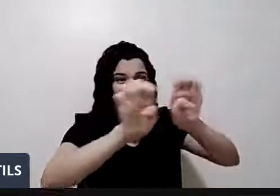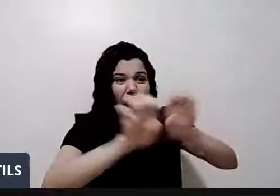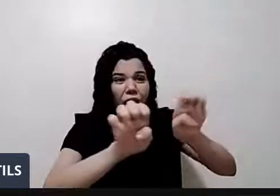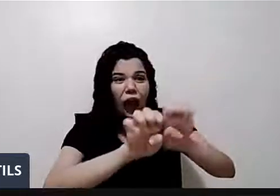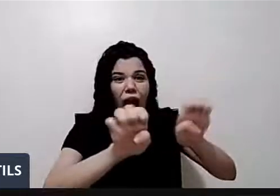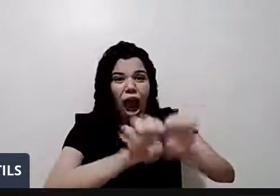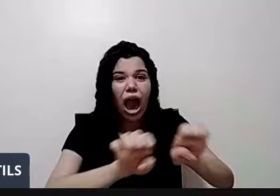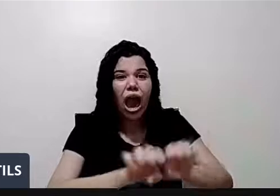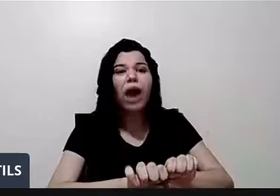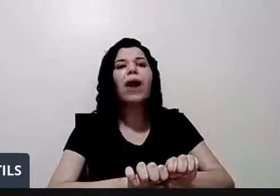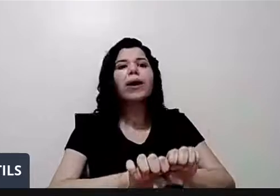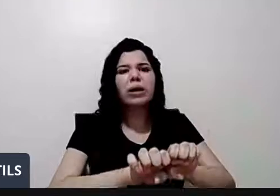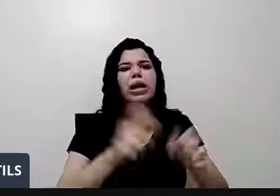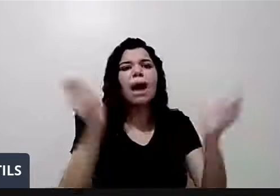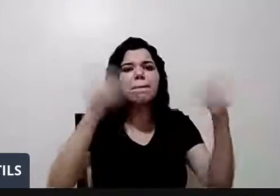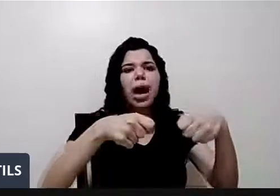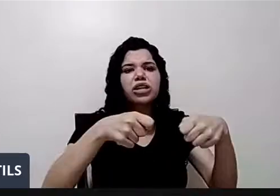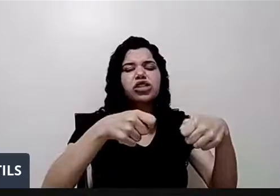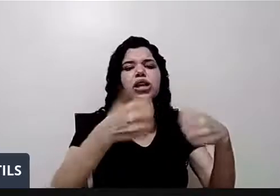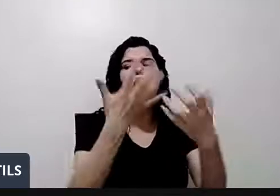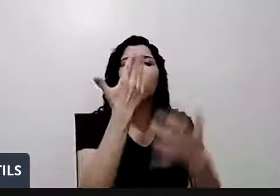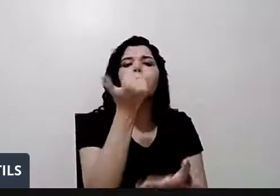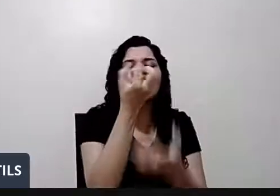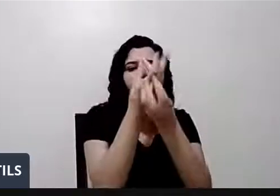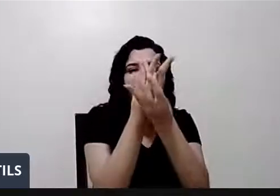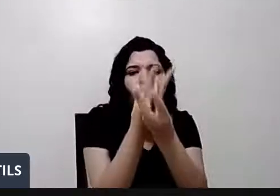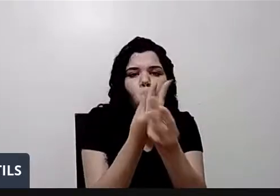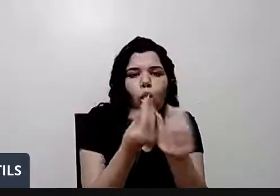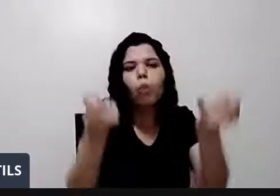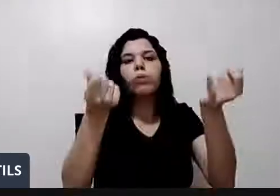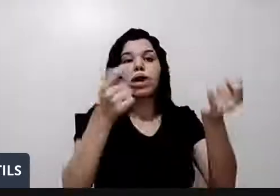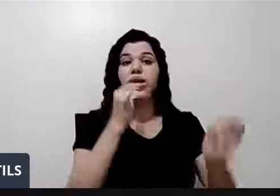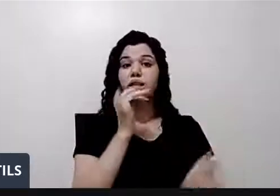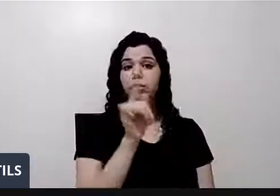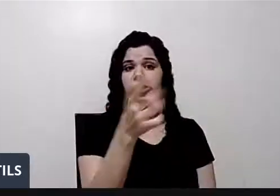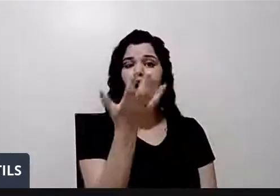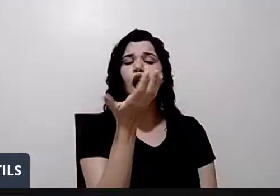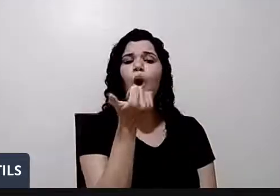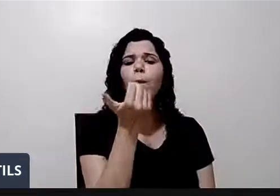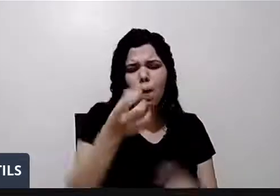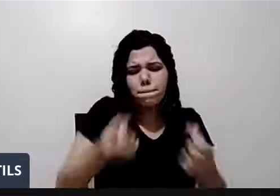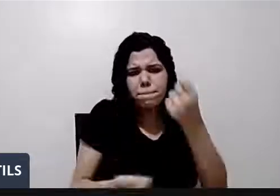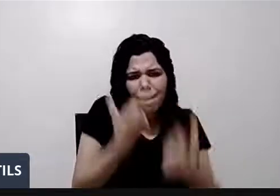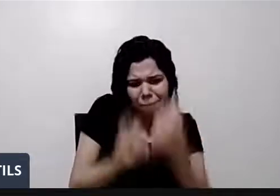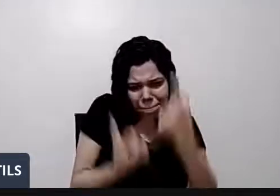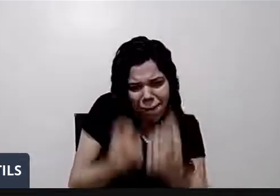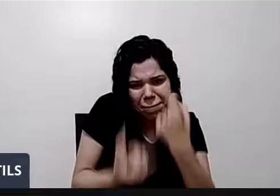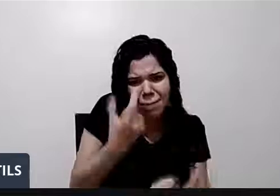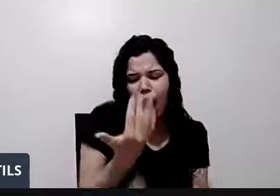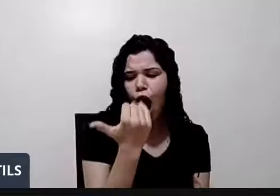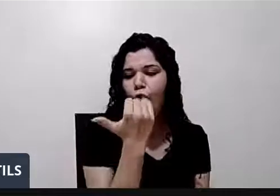Então, por exemplo, você comeu pipoca? Pipoca contém amido.